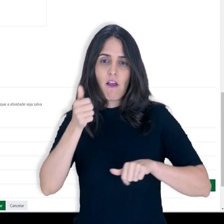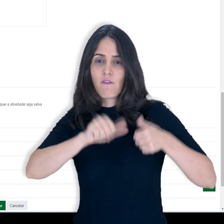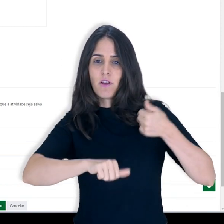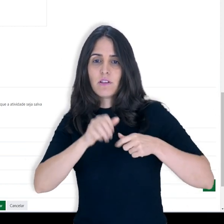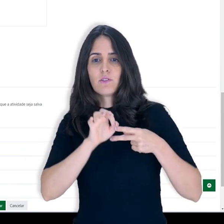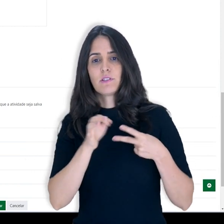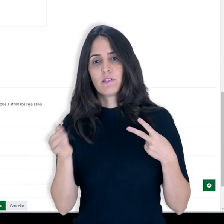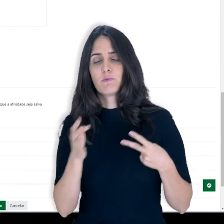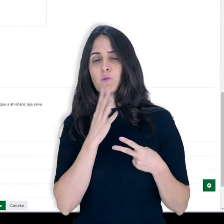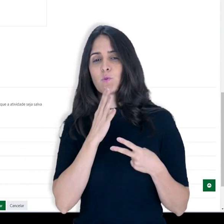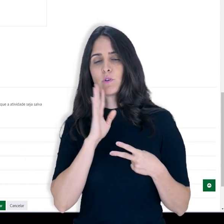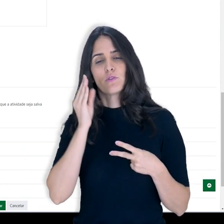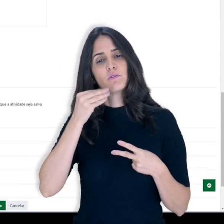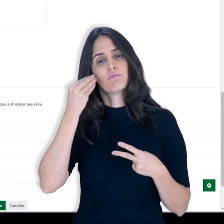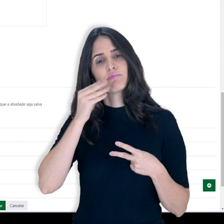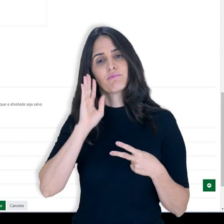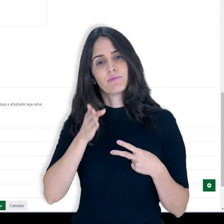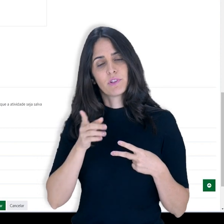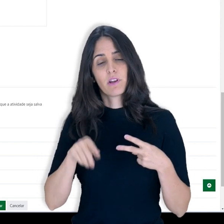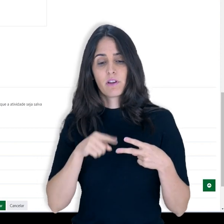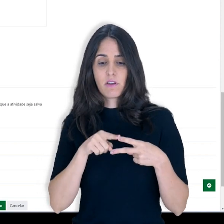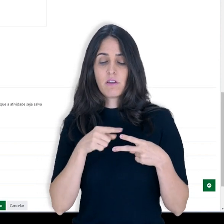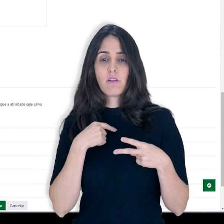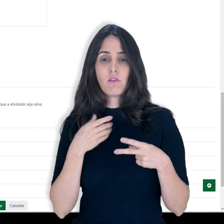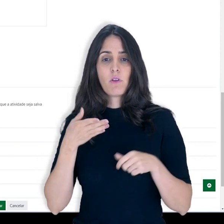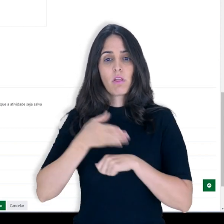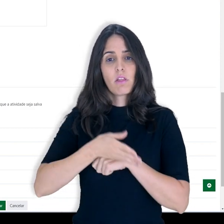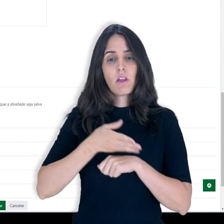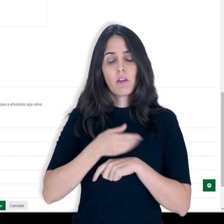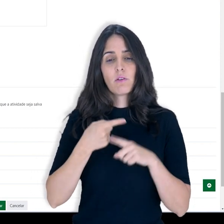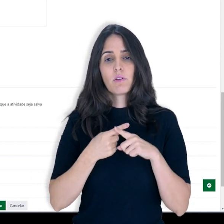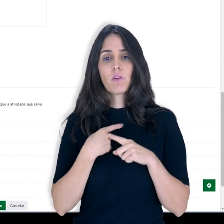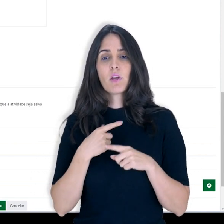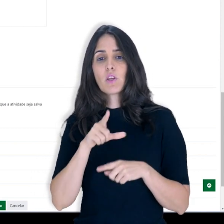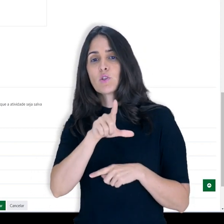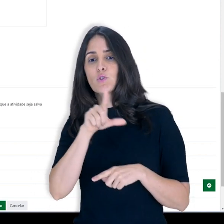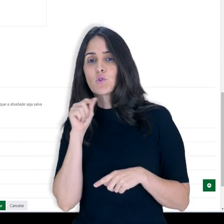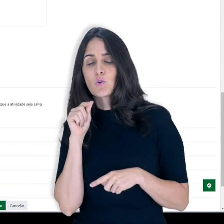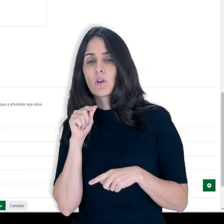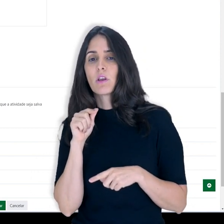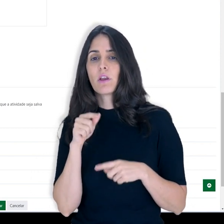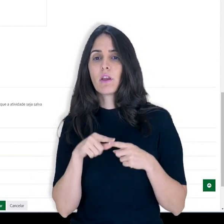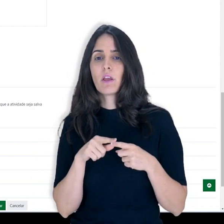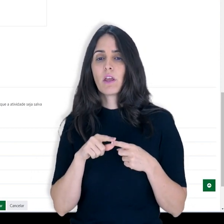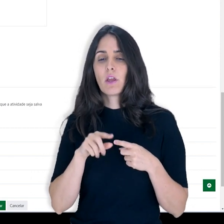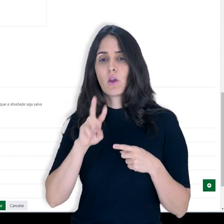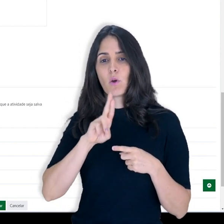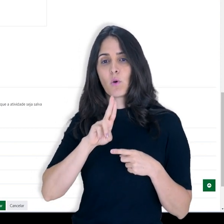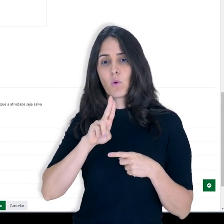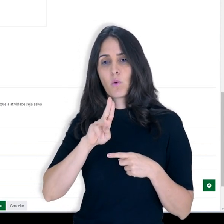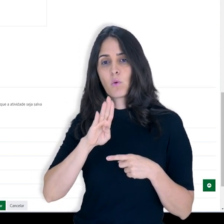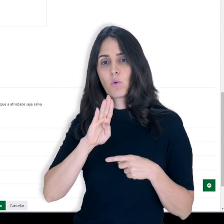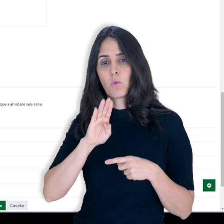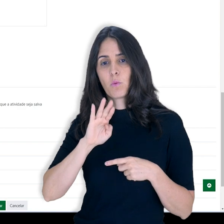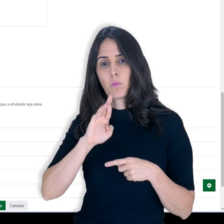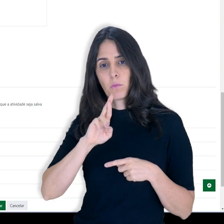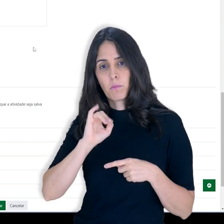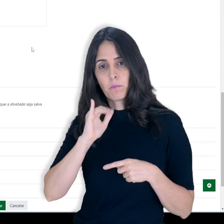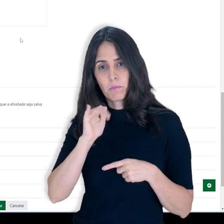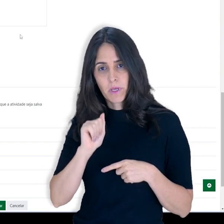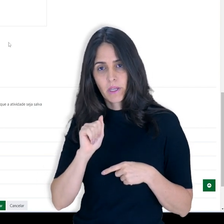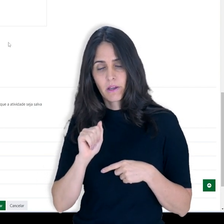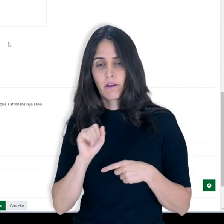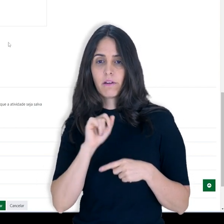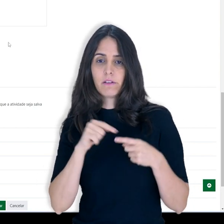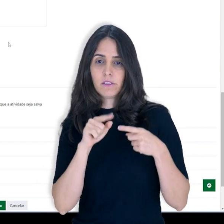simples é aquele método, então, que nós já conhecemos. Mas eu vim aqui porque eu quero escolher guia de avaliação ou rubrica.